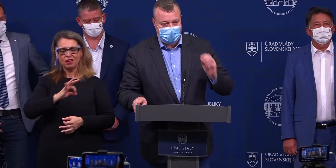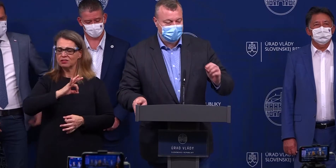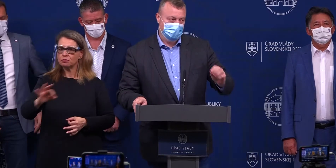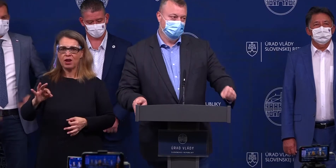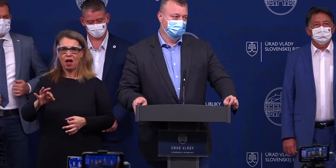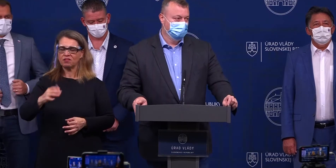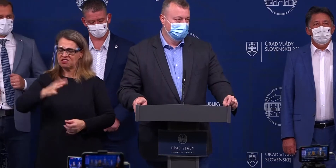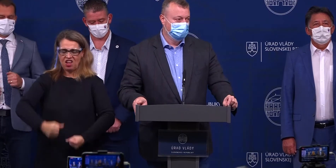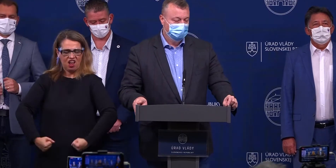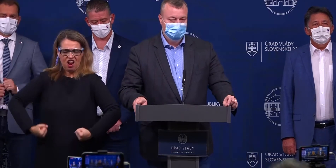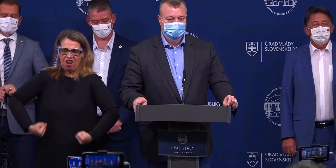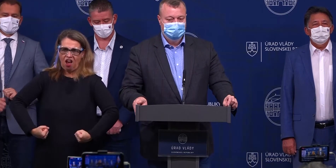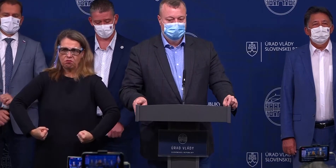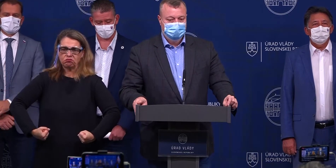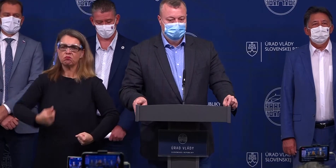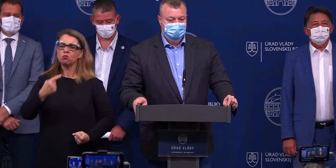nie je chlapské.